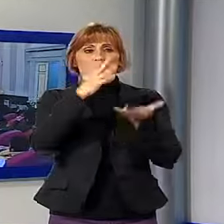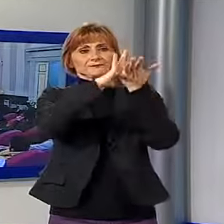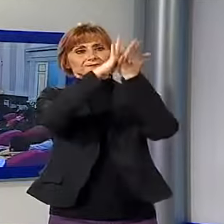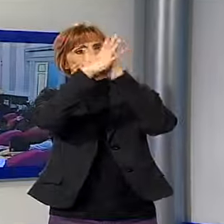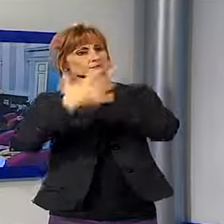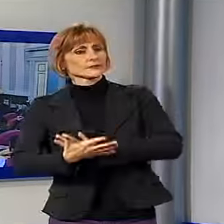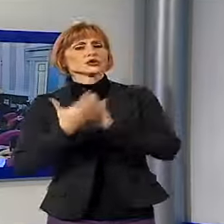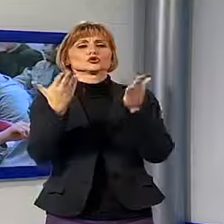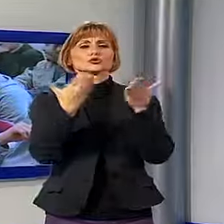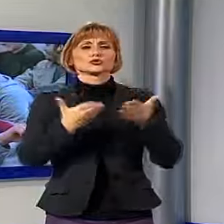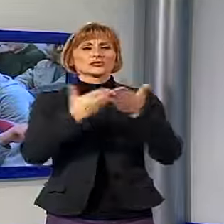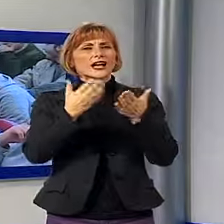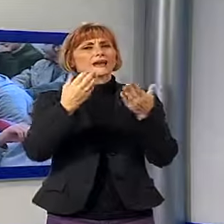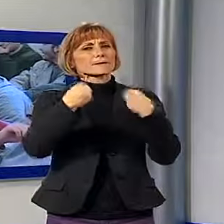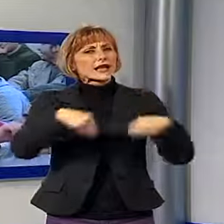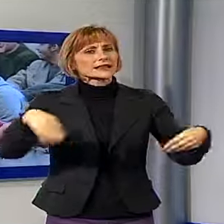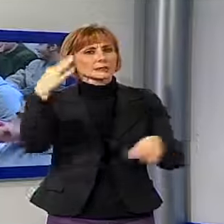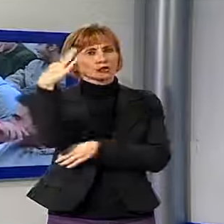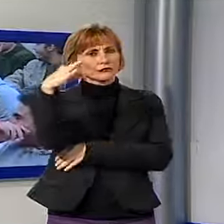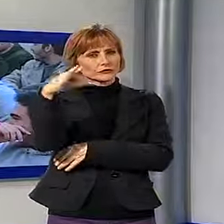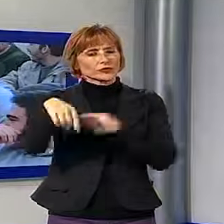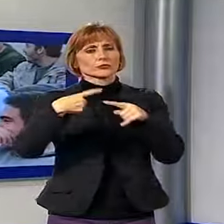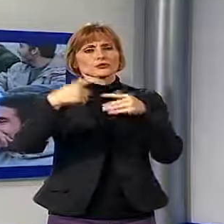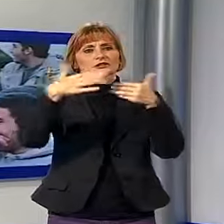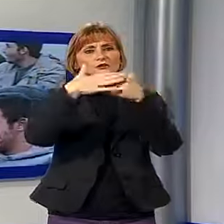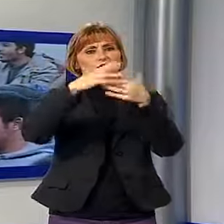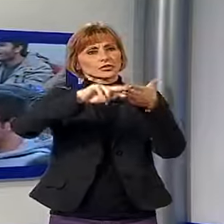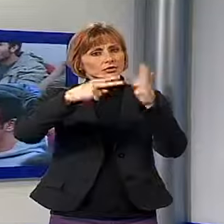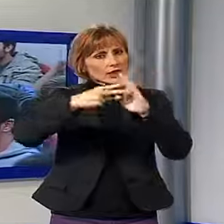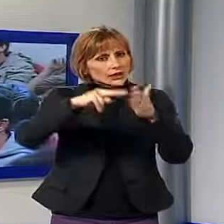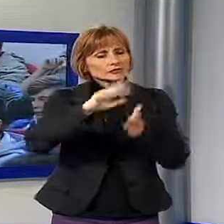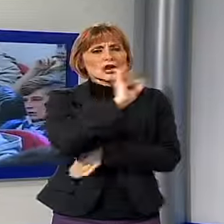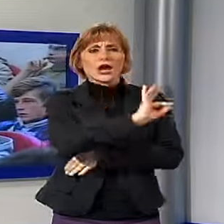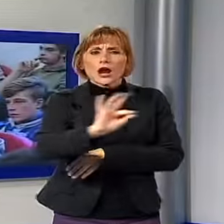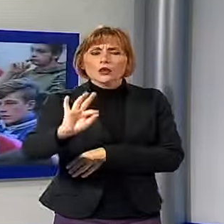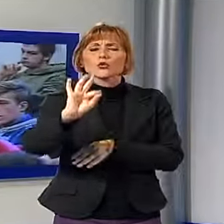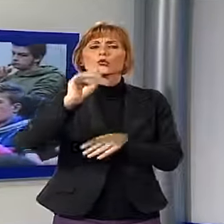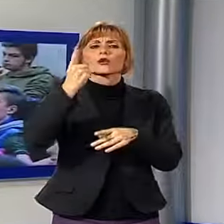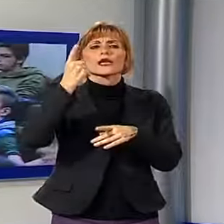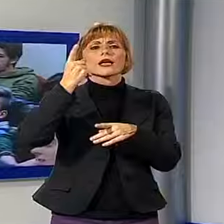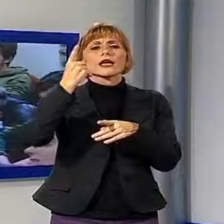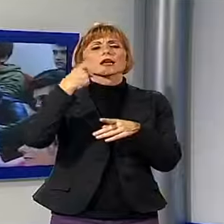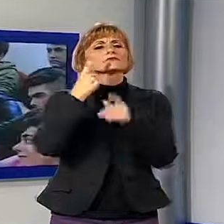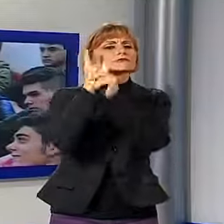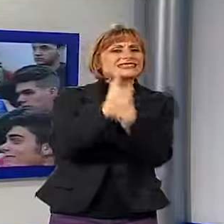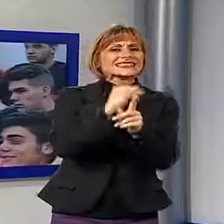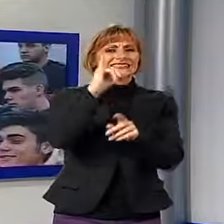le materie professionali negli istituti tecnici attraverso alcune applicazioni dell'Inea dedicate alle problematiche relative